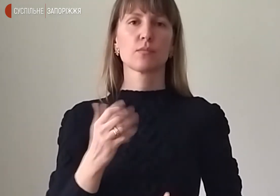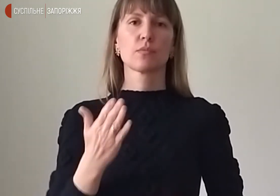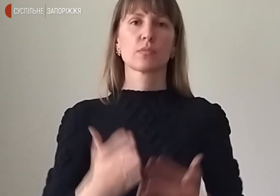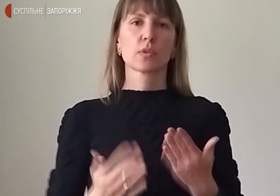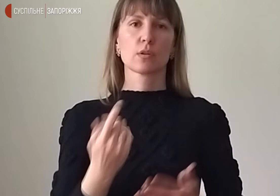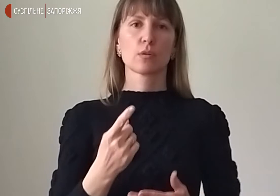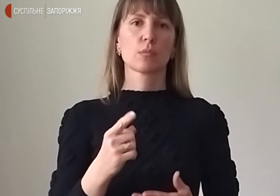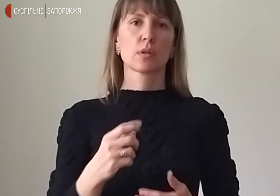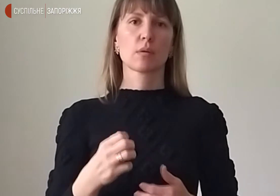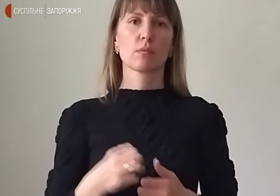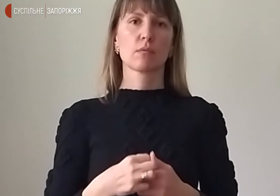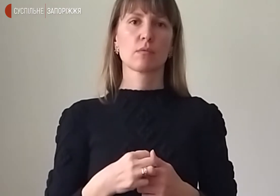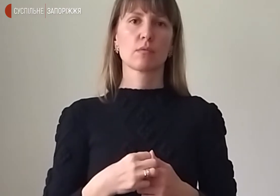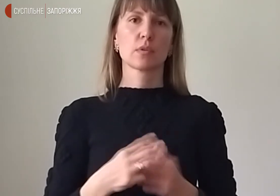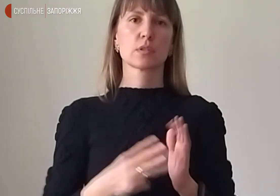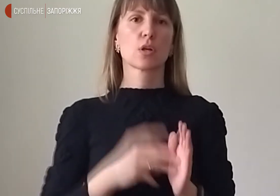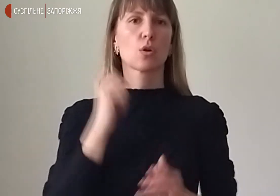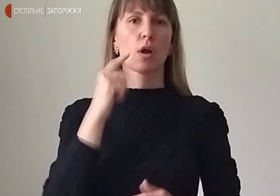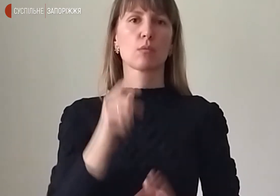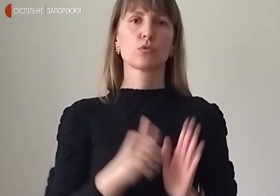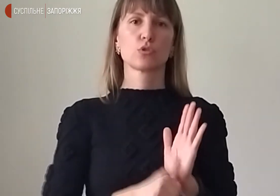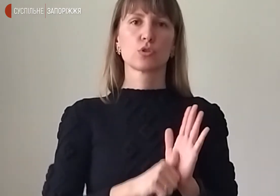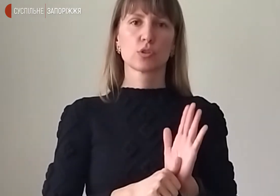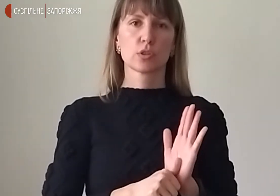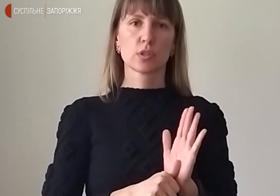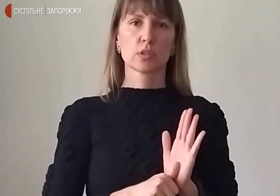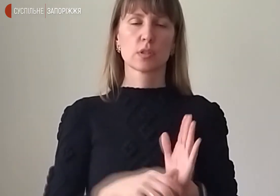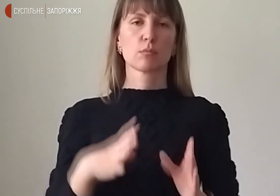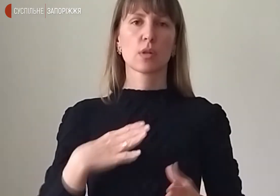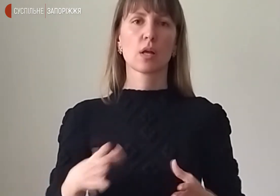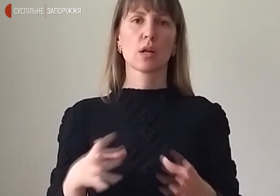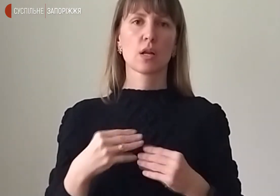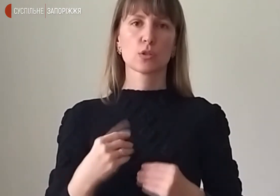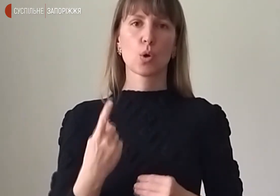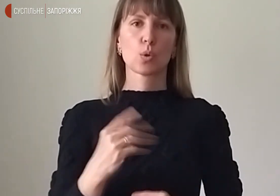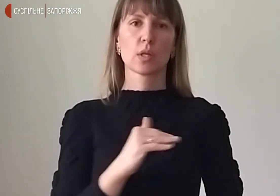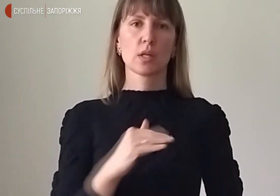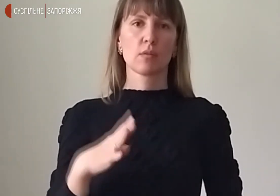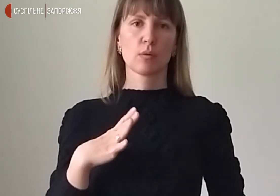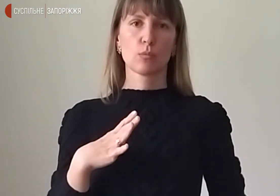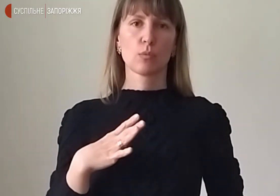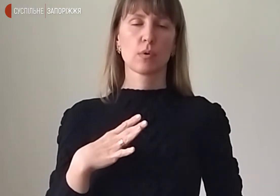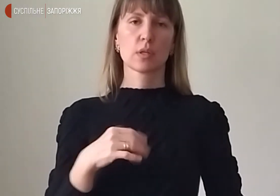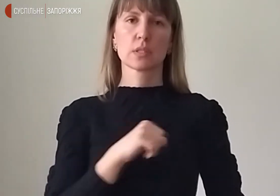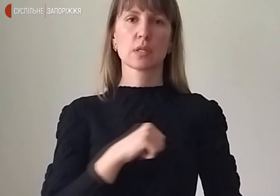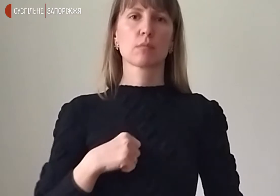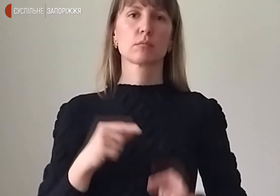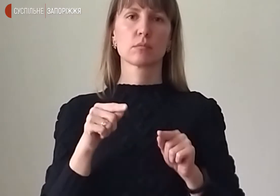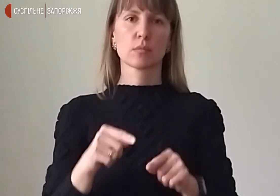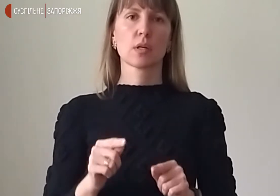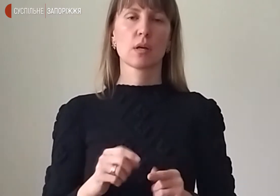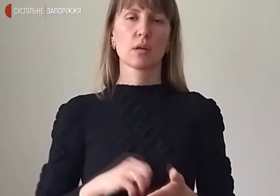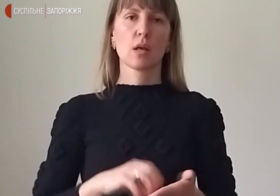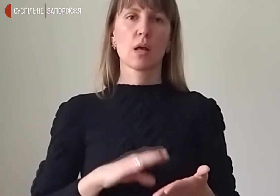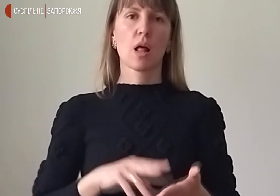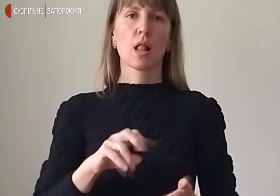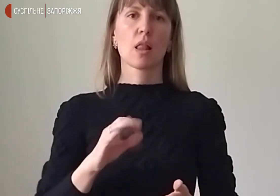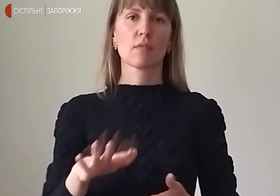тобі там 17 років, а йому 60, ви були разом, один рівень був. Добровольцем записався донав територіальної оборони і